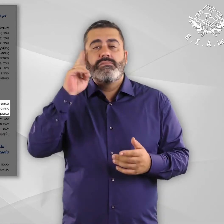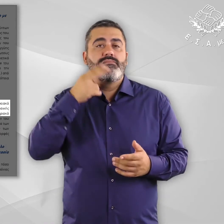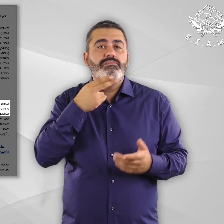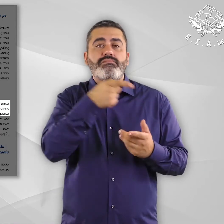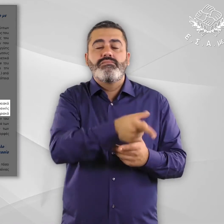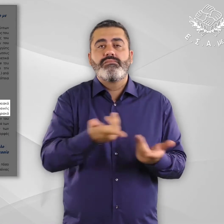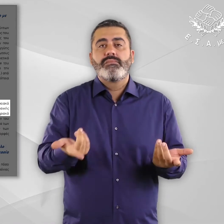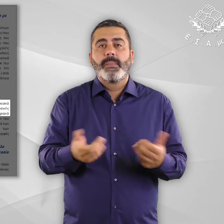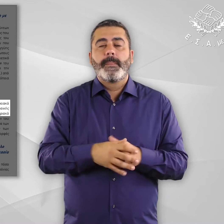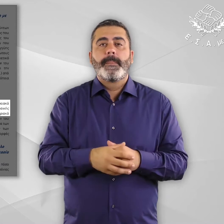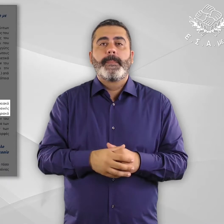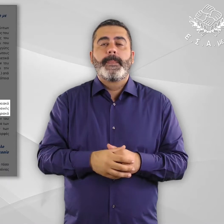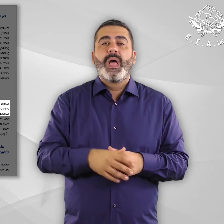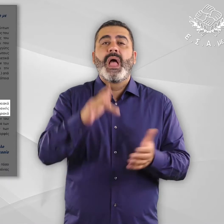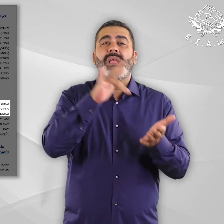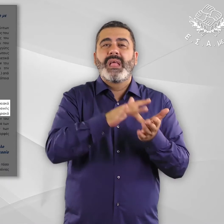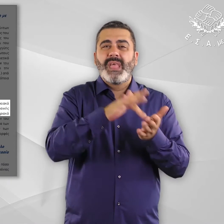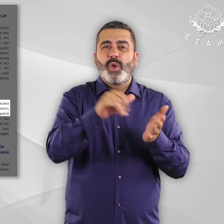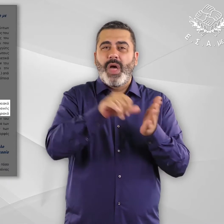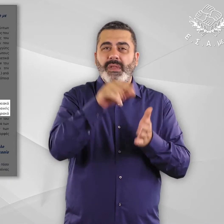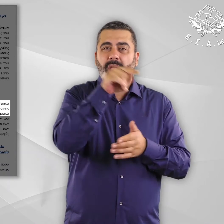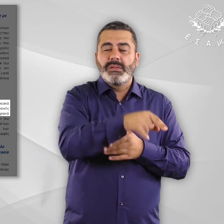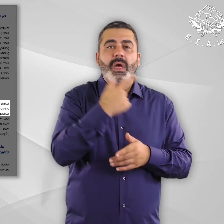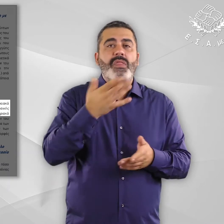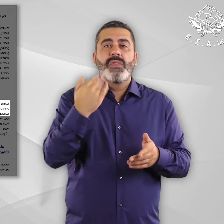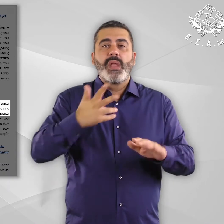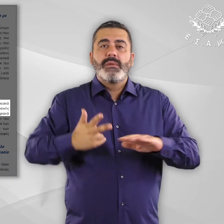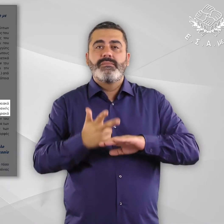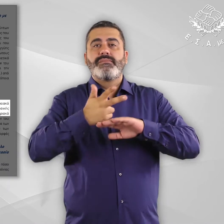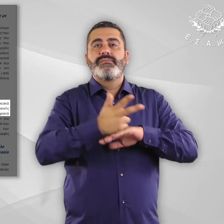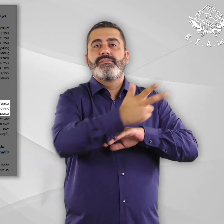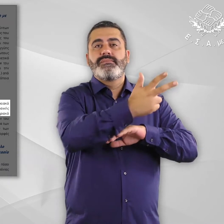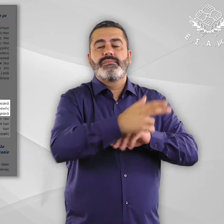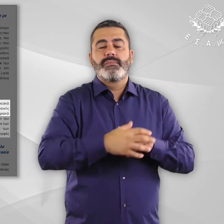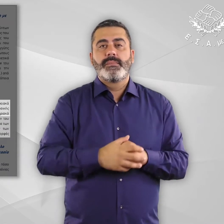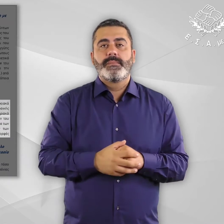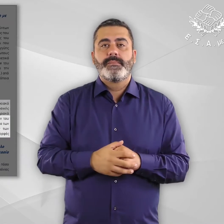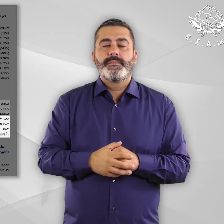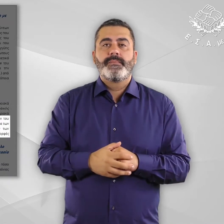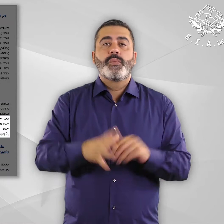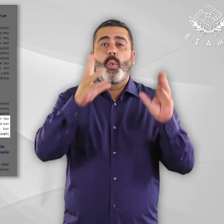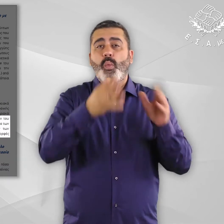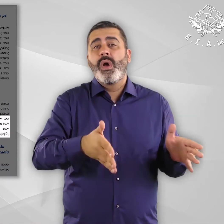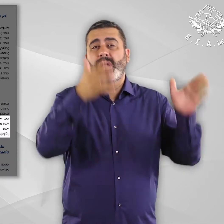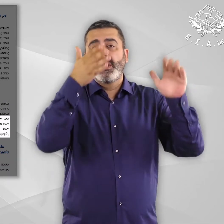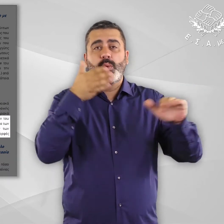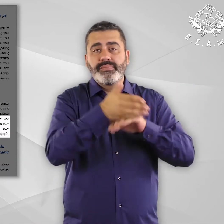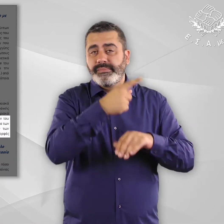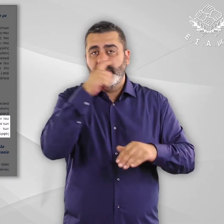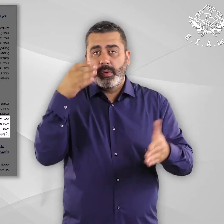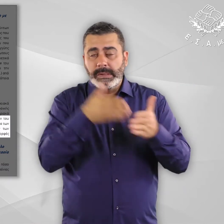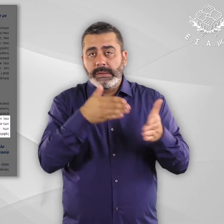προβλήματα. Το Κέντρο Αλληλεγγύης Αθήνας δεν έχει ούτε ανέλκυστήρα κλίνει η παρένθεση. Πέραν του ζητήματος της